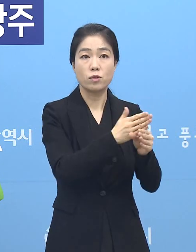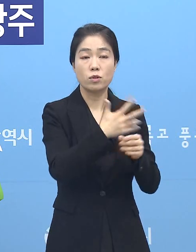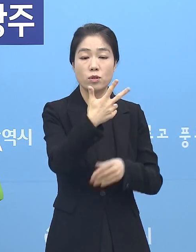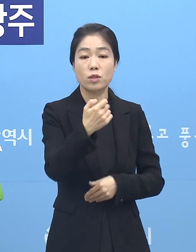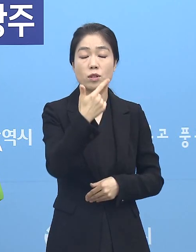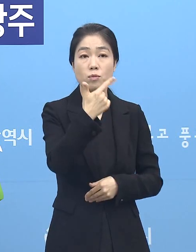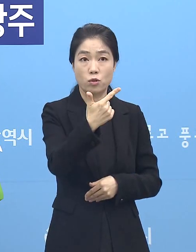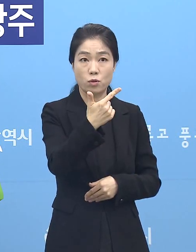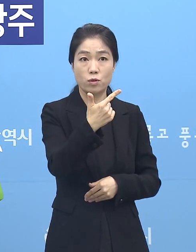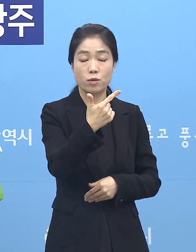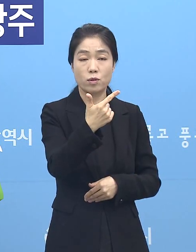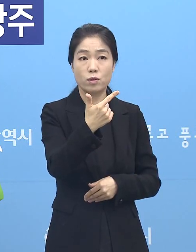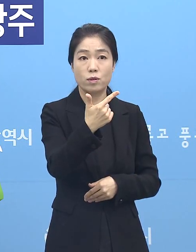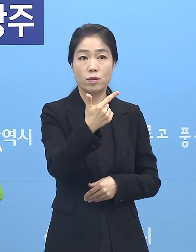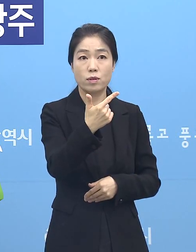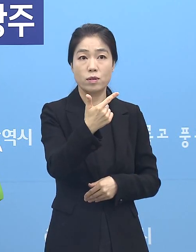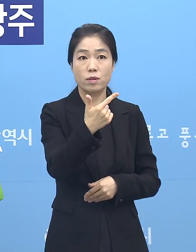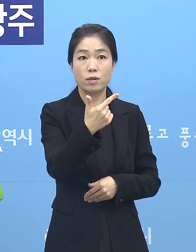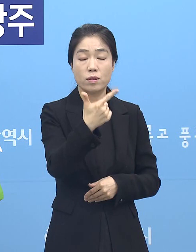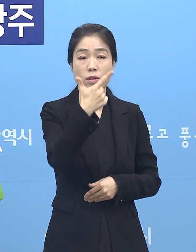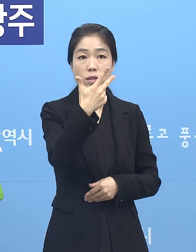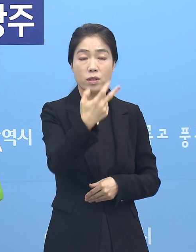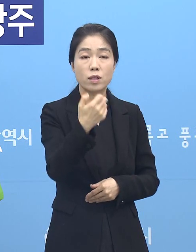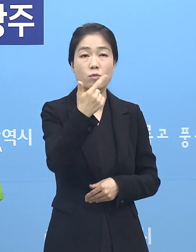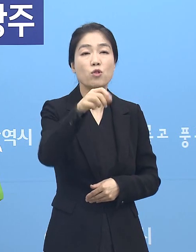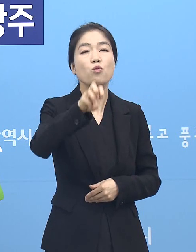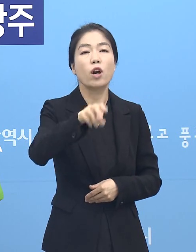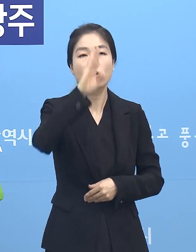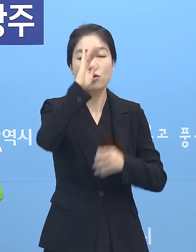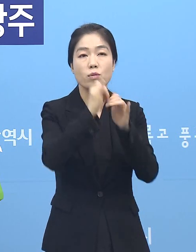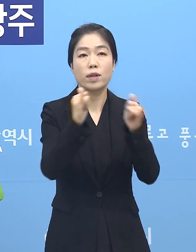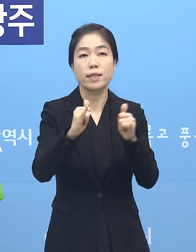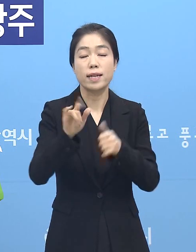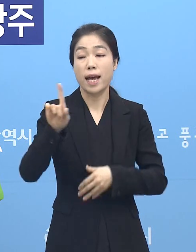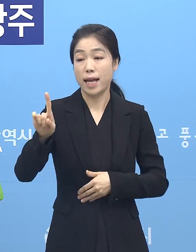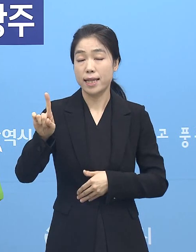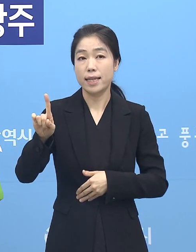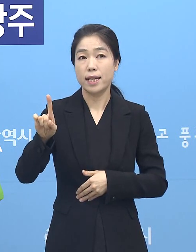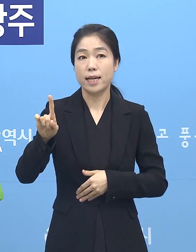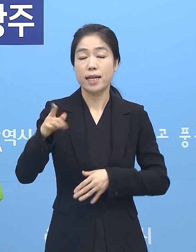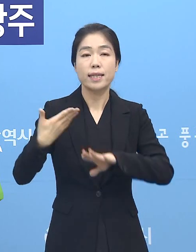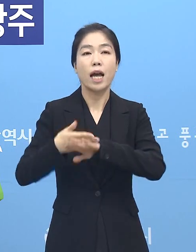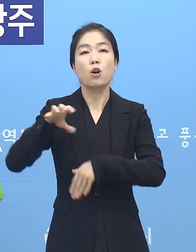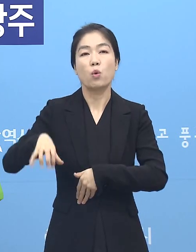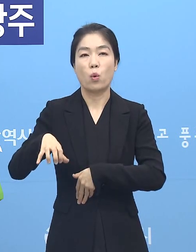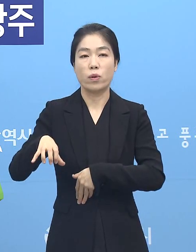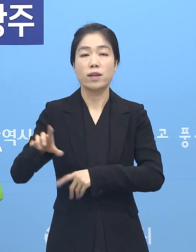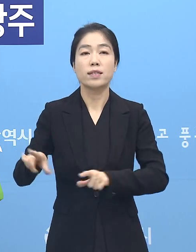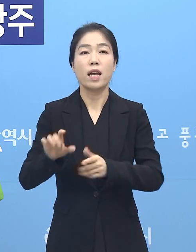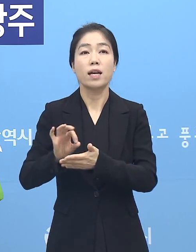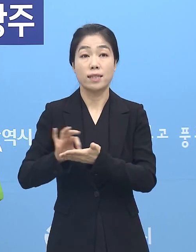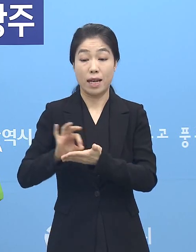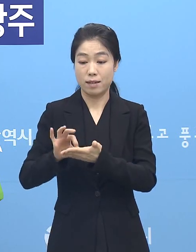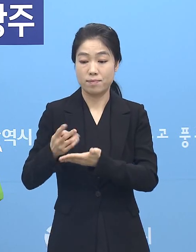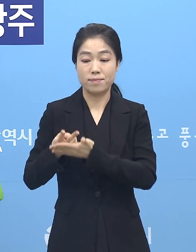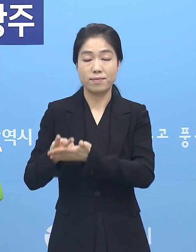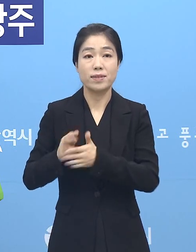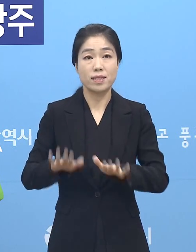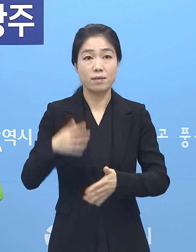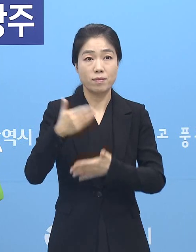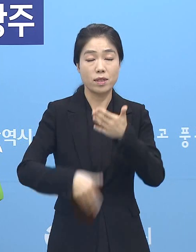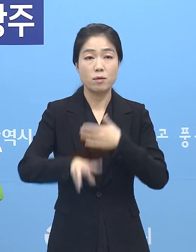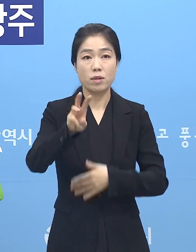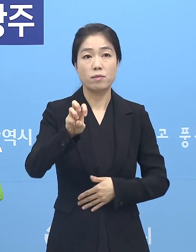76병상 광주환자, 한병상은 타시도환자입니다. 현재 33병상